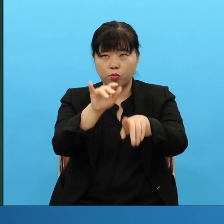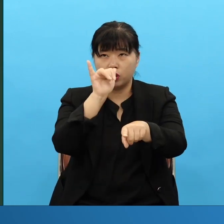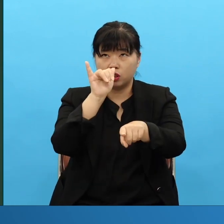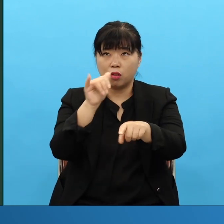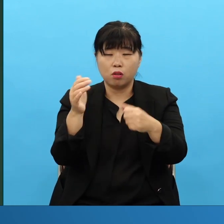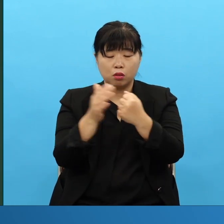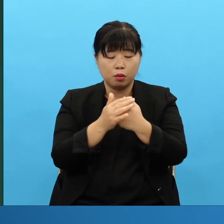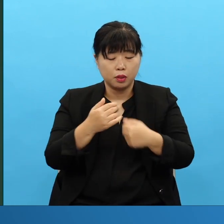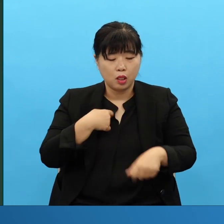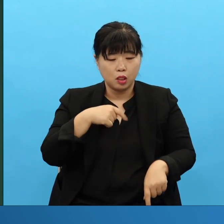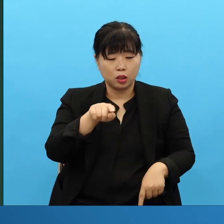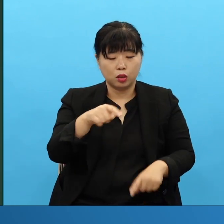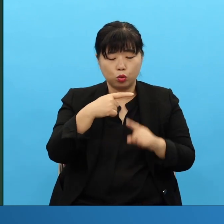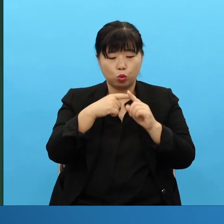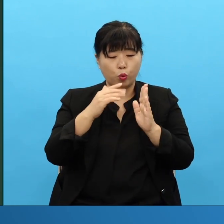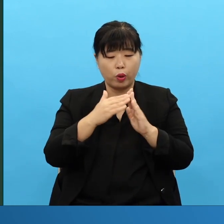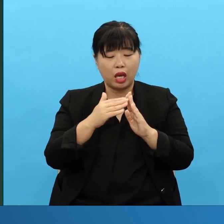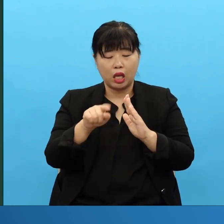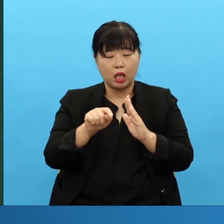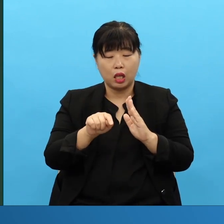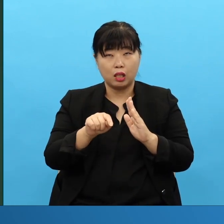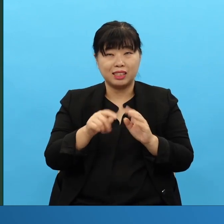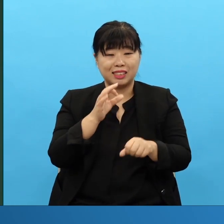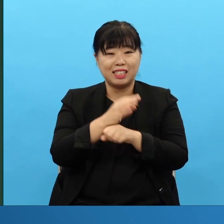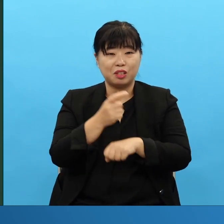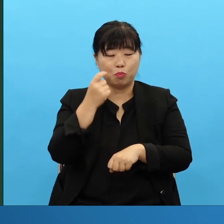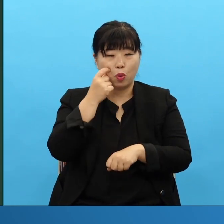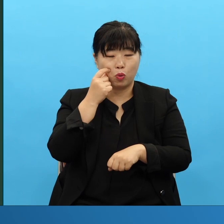장 다 받았어요